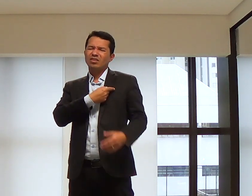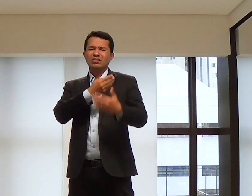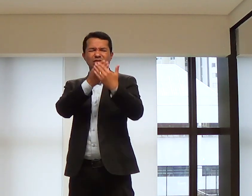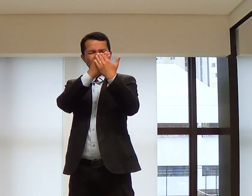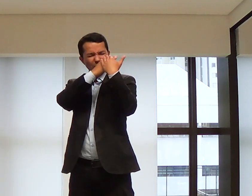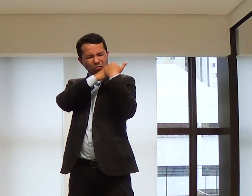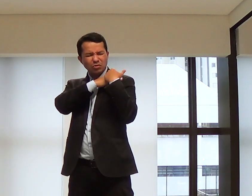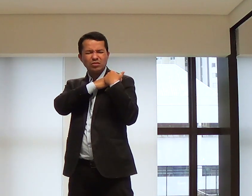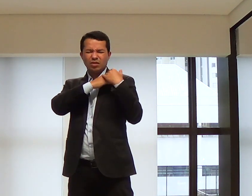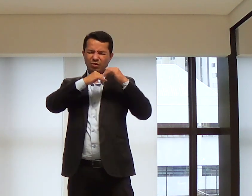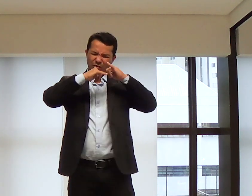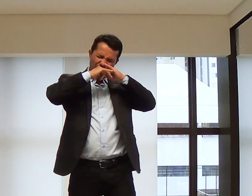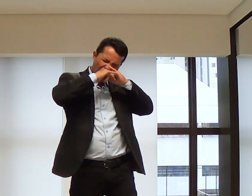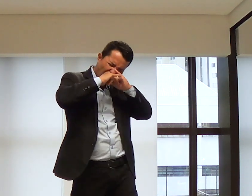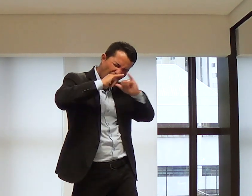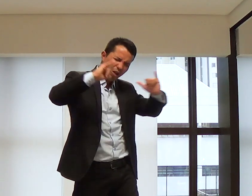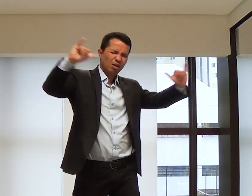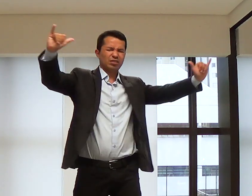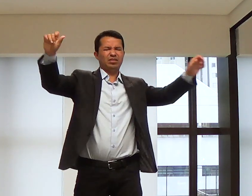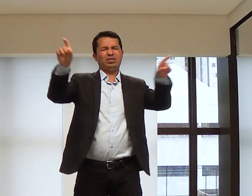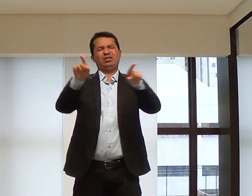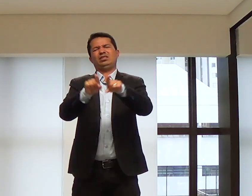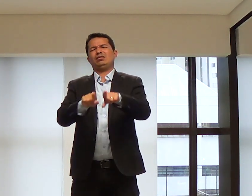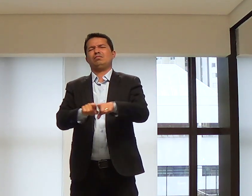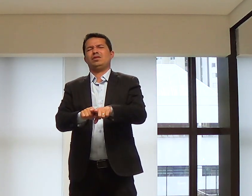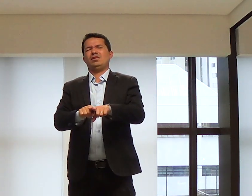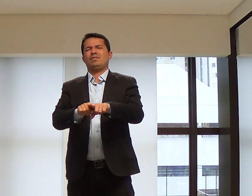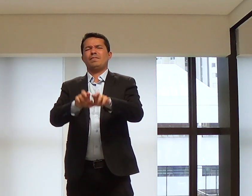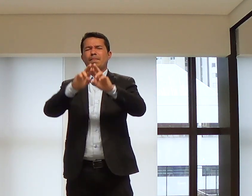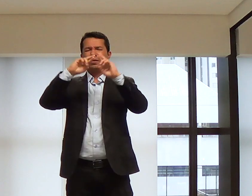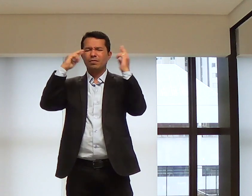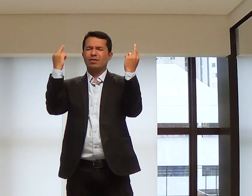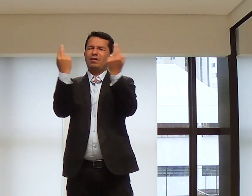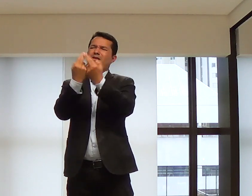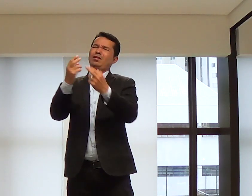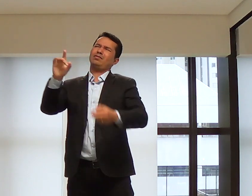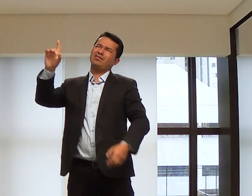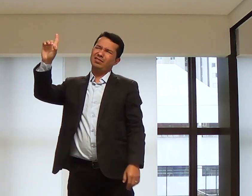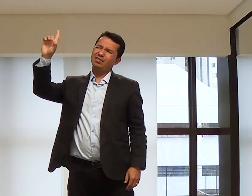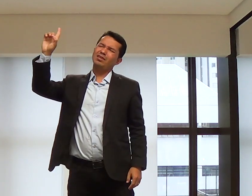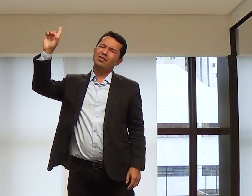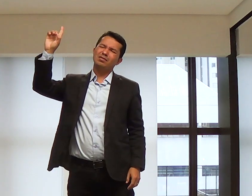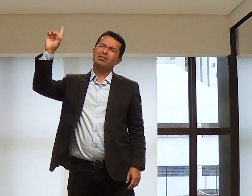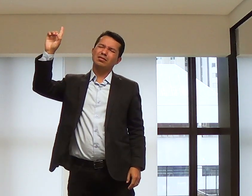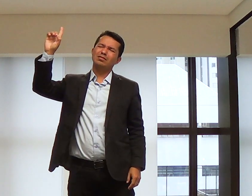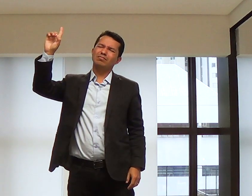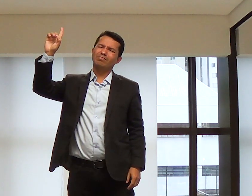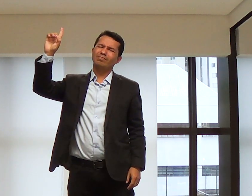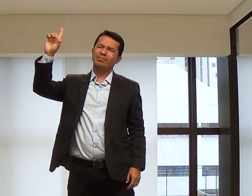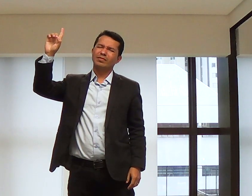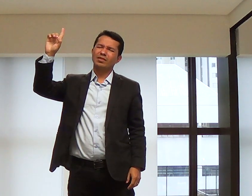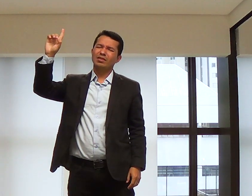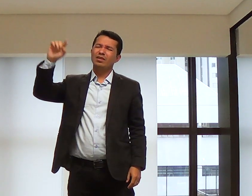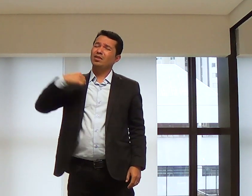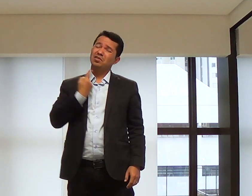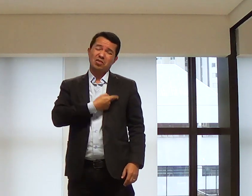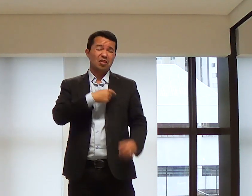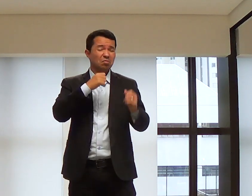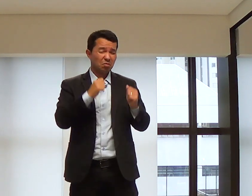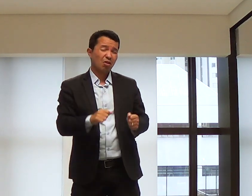a sua chama arde em nosso coração. Que a nossa responsabilidade seja assumida de levar-se ao